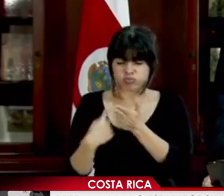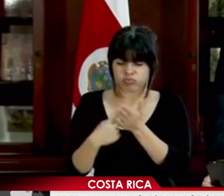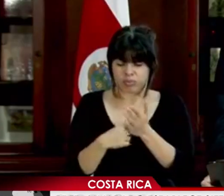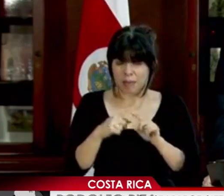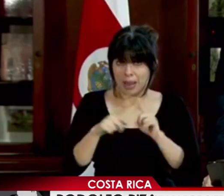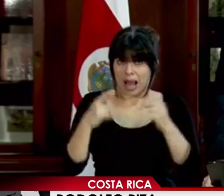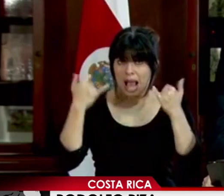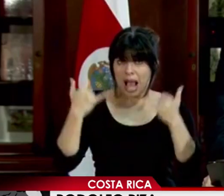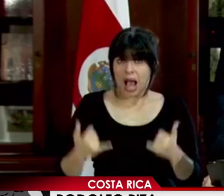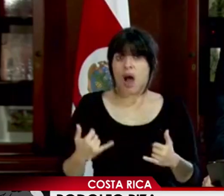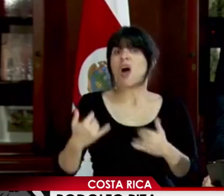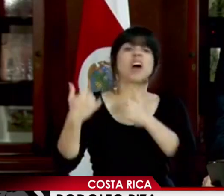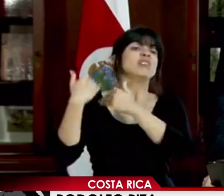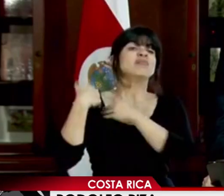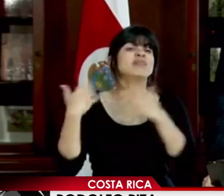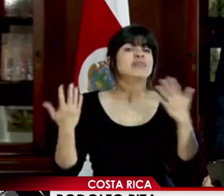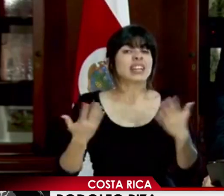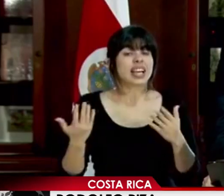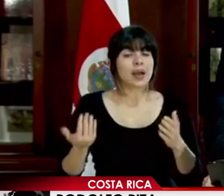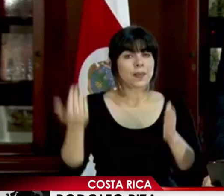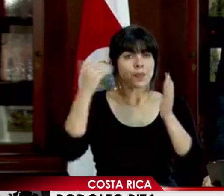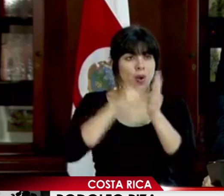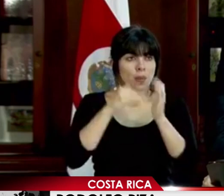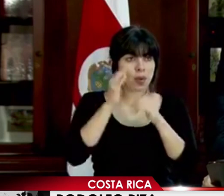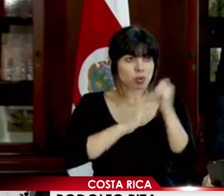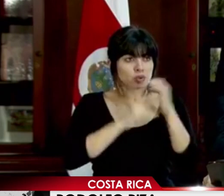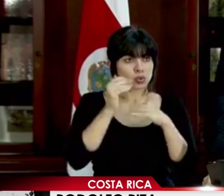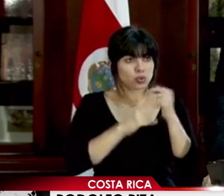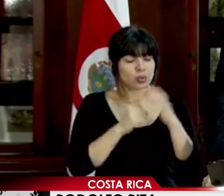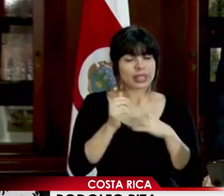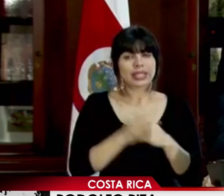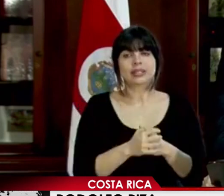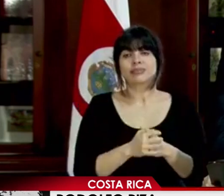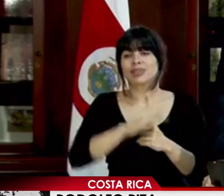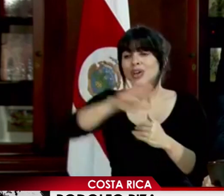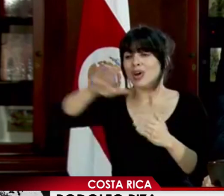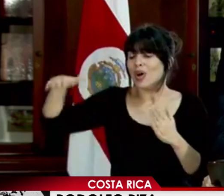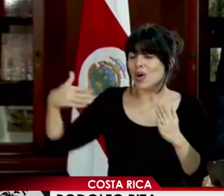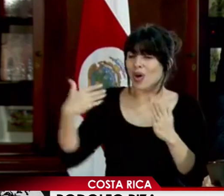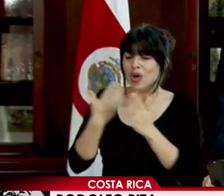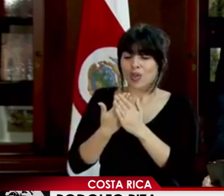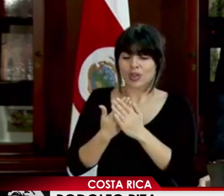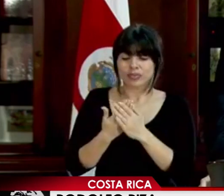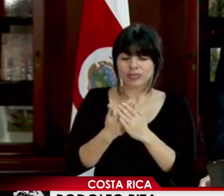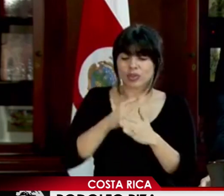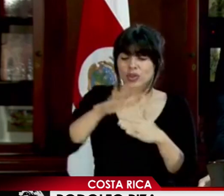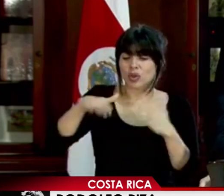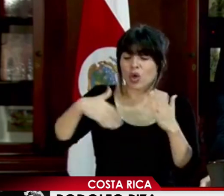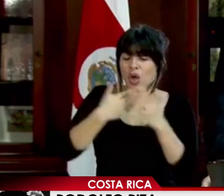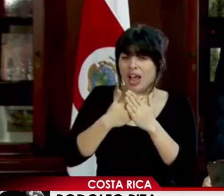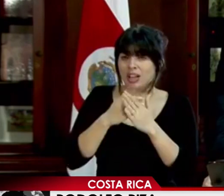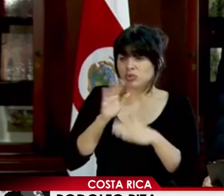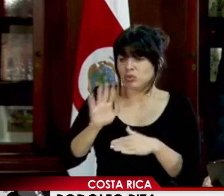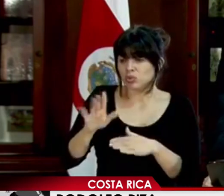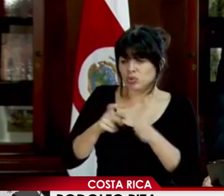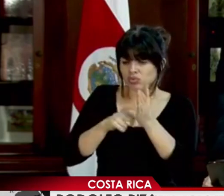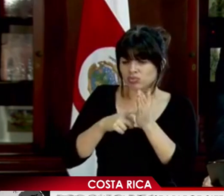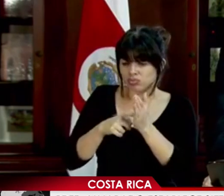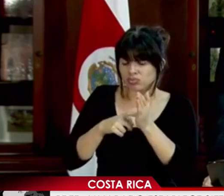tarea ahora es reconstruir todas las condiciones